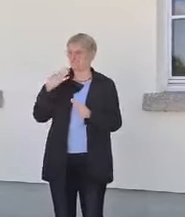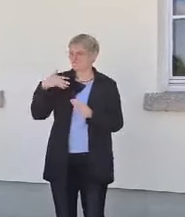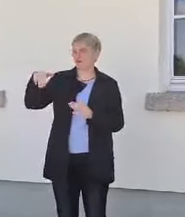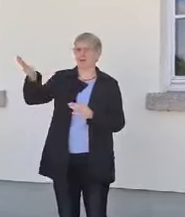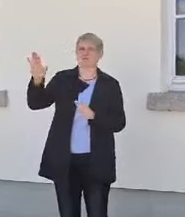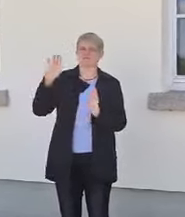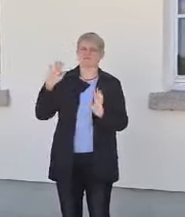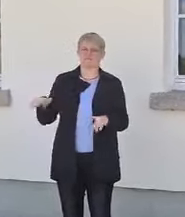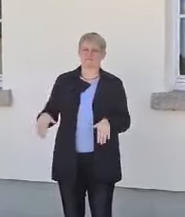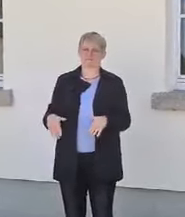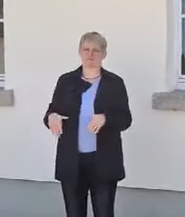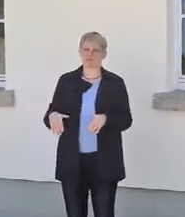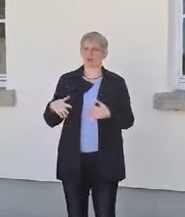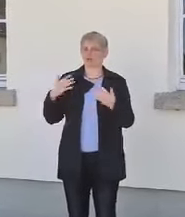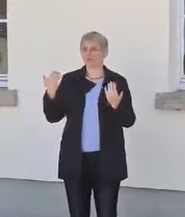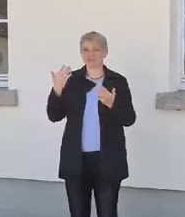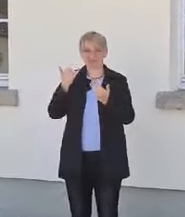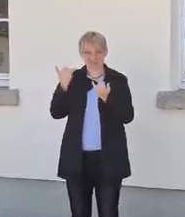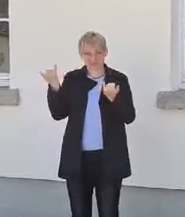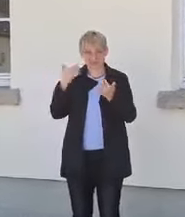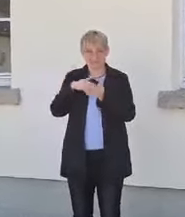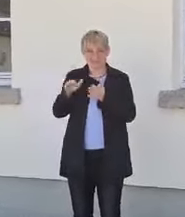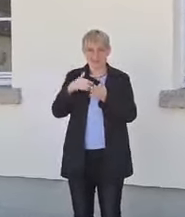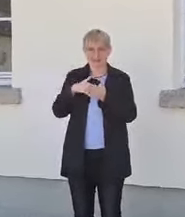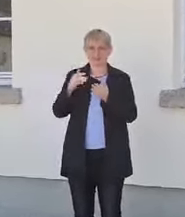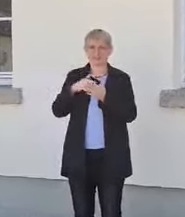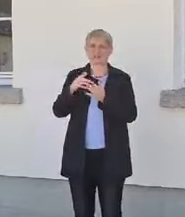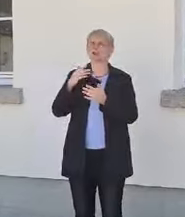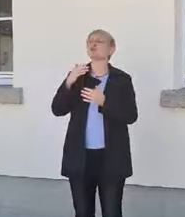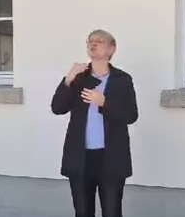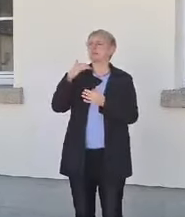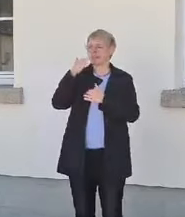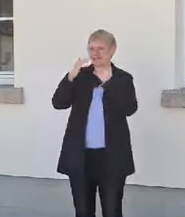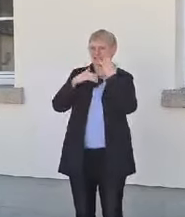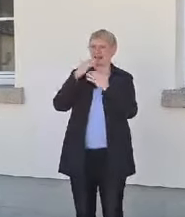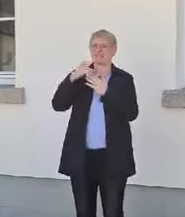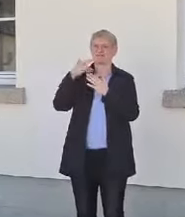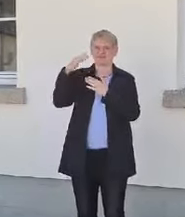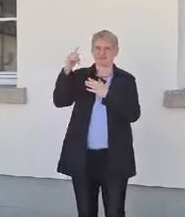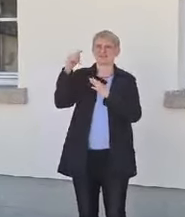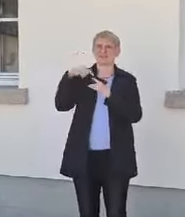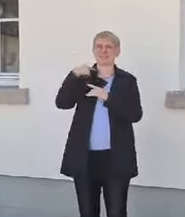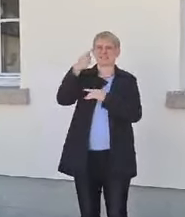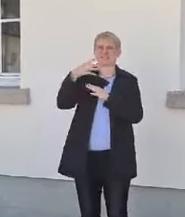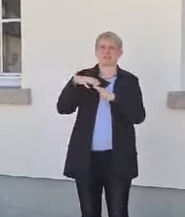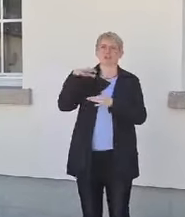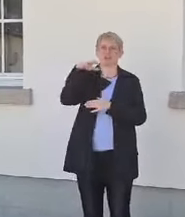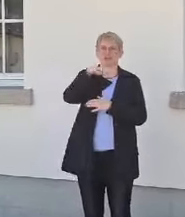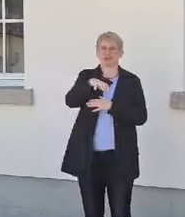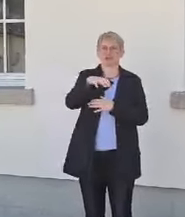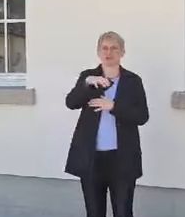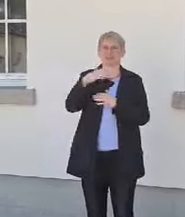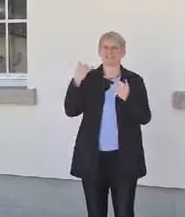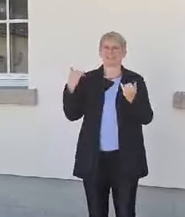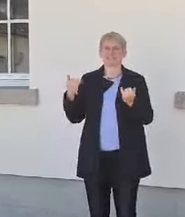Und wie es mit ihm weiterging, erzähle ich gleich an der nächsten Station. Unser Weg führt uns jetzt über den